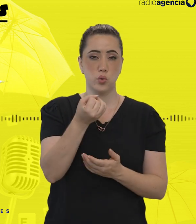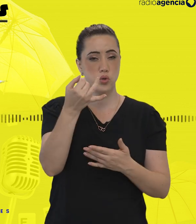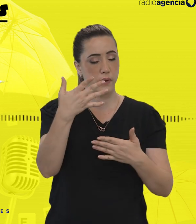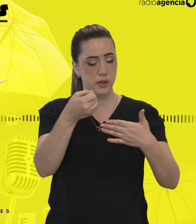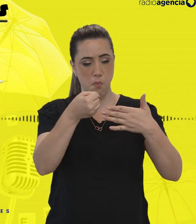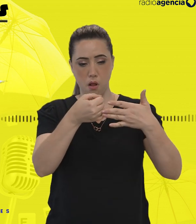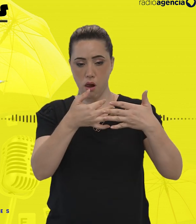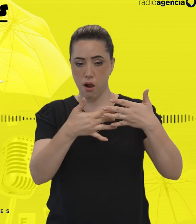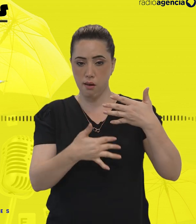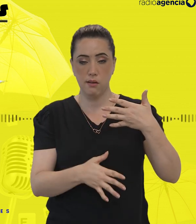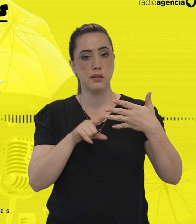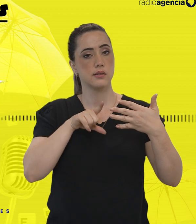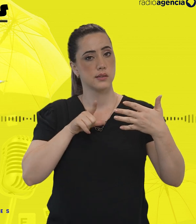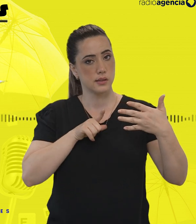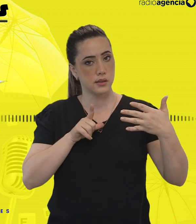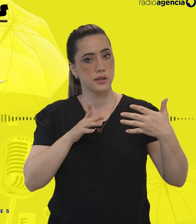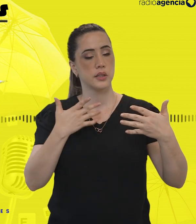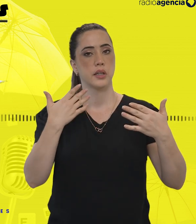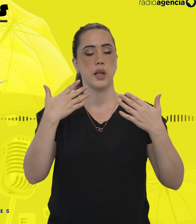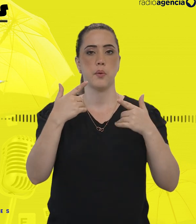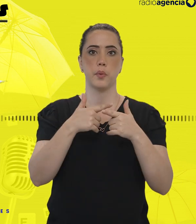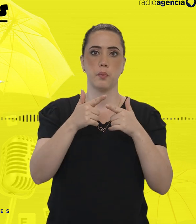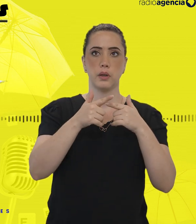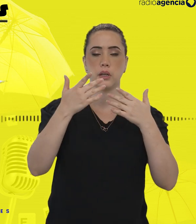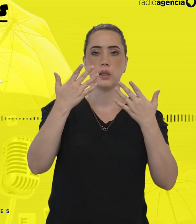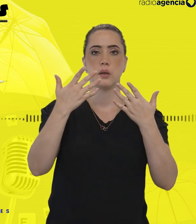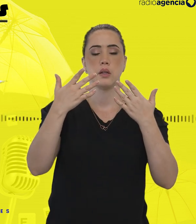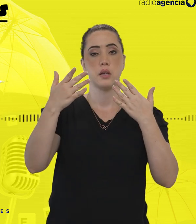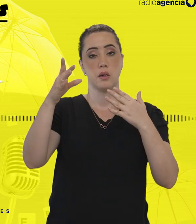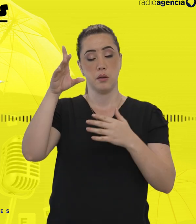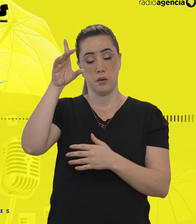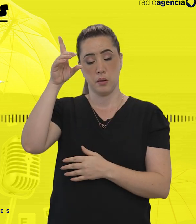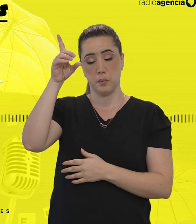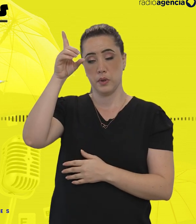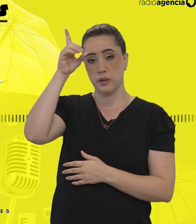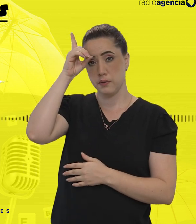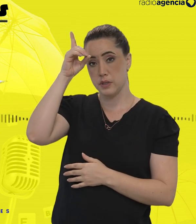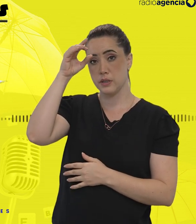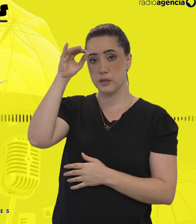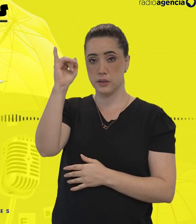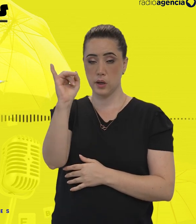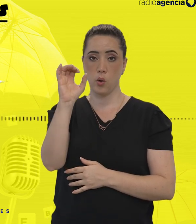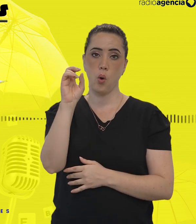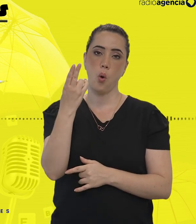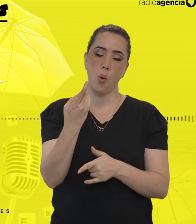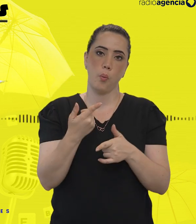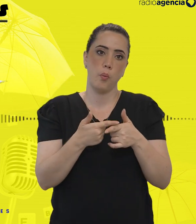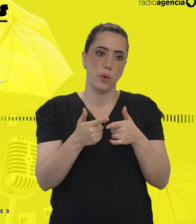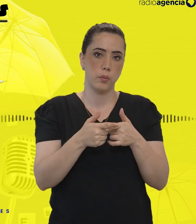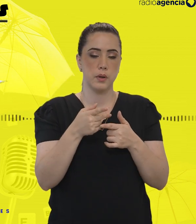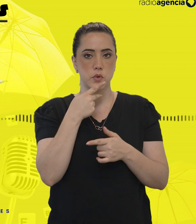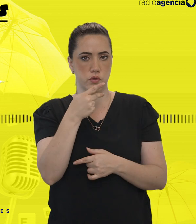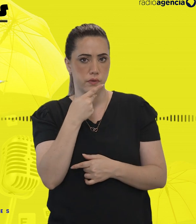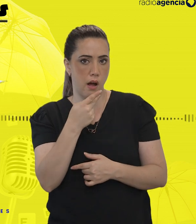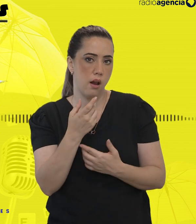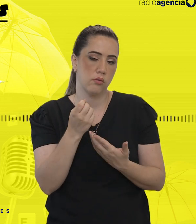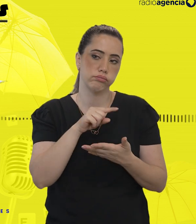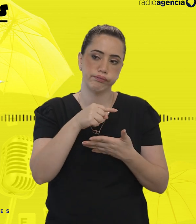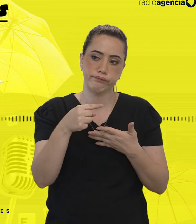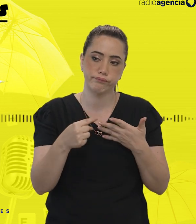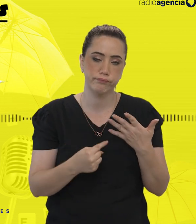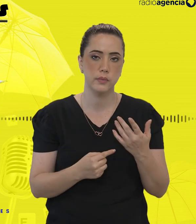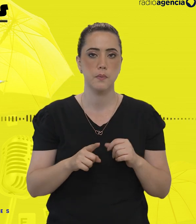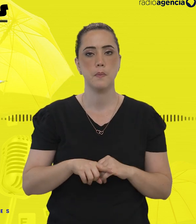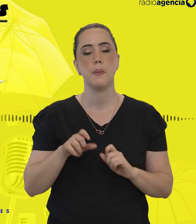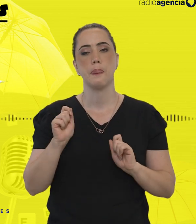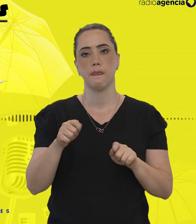de acordo com a presença ou não de deficiência intelectual e ou comprometimento da linguagem funcional. É mais fácil diagnosticar alguns autismos